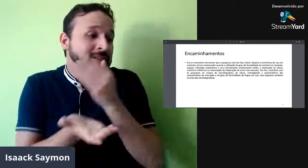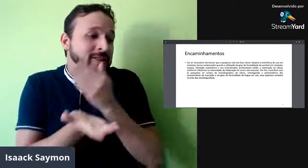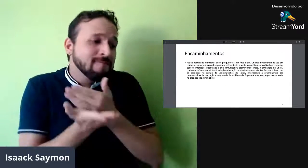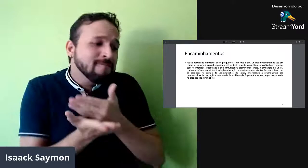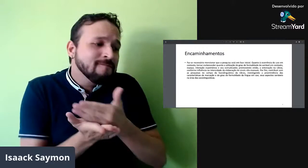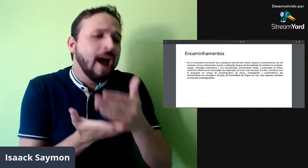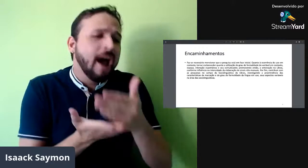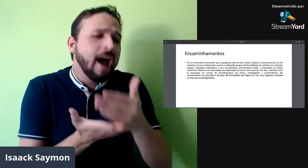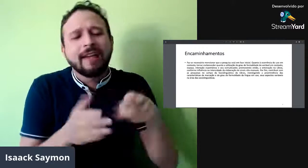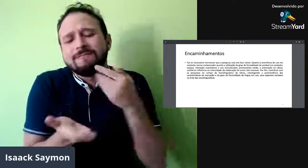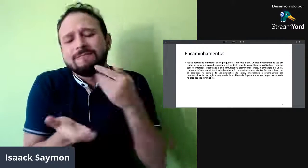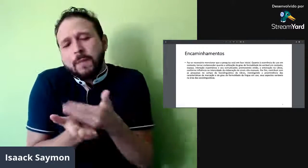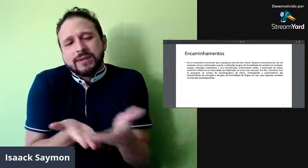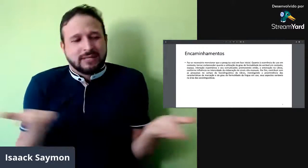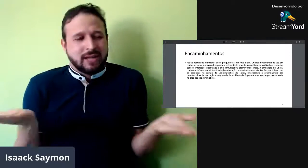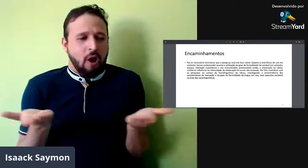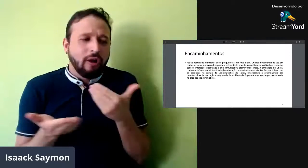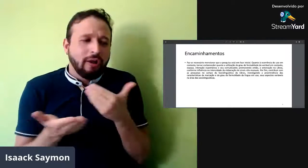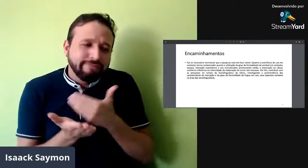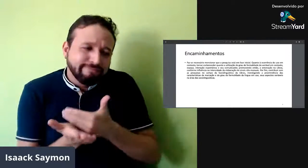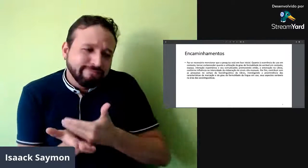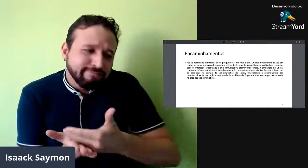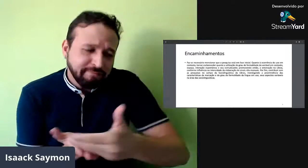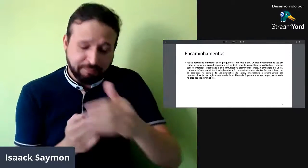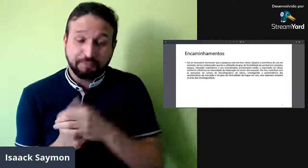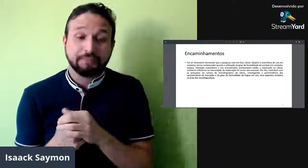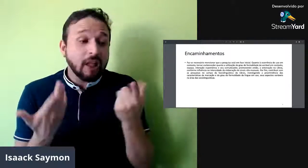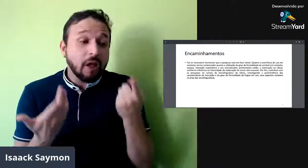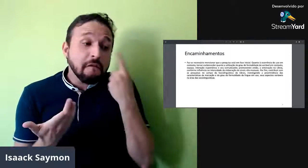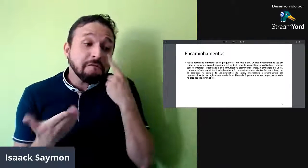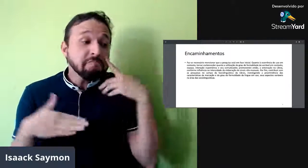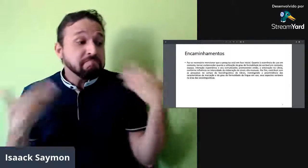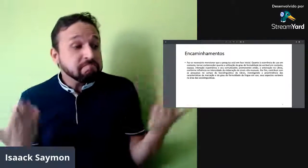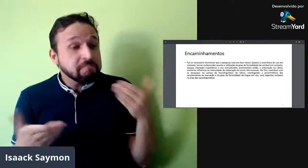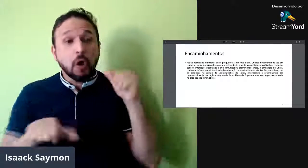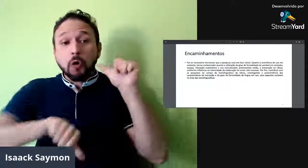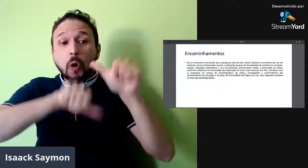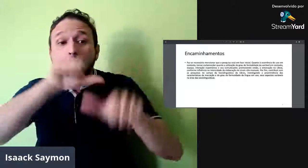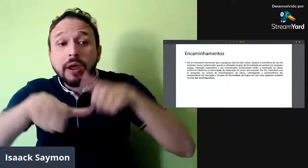Bom, é, o encaminhamento é que essa pesquisa tá numa fase inicial, né,